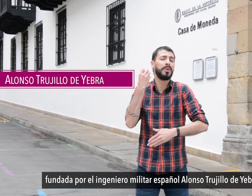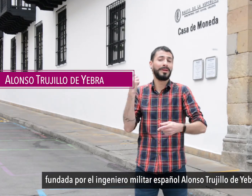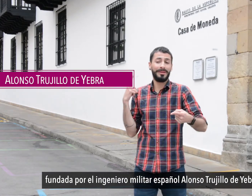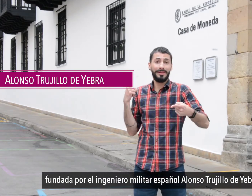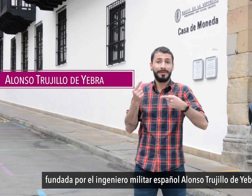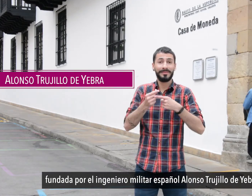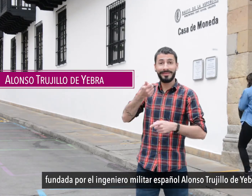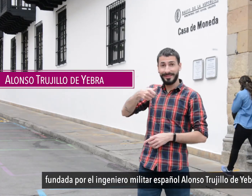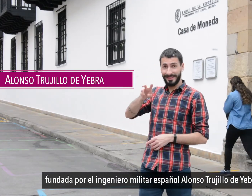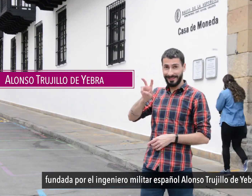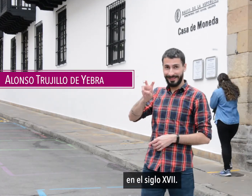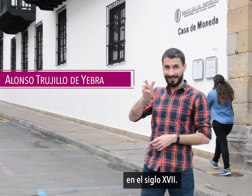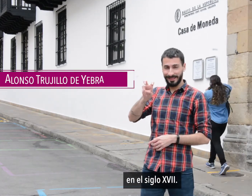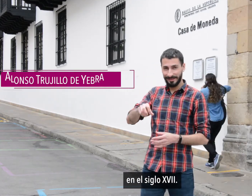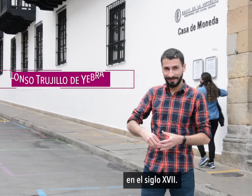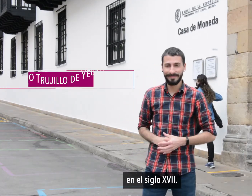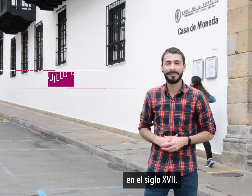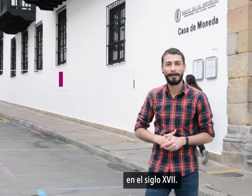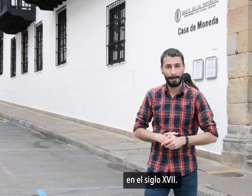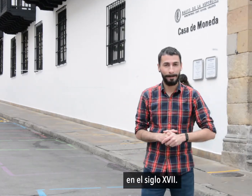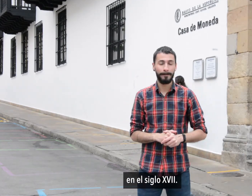en el siglo XVII.